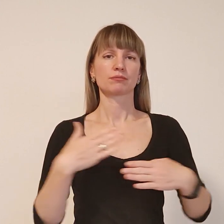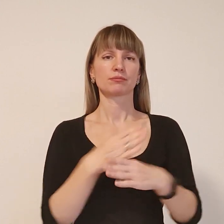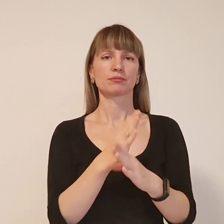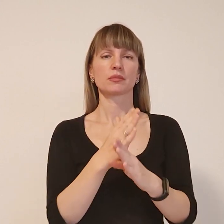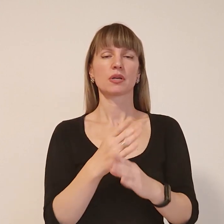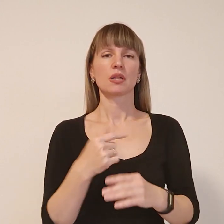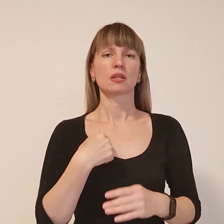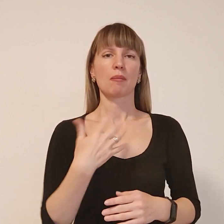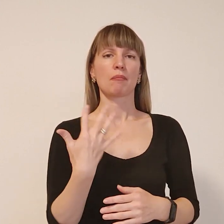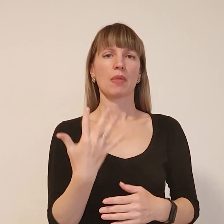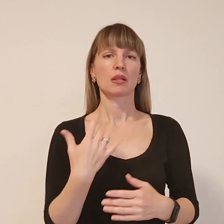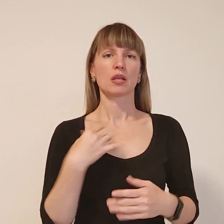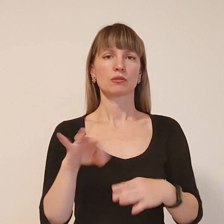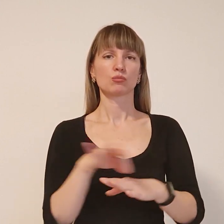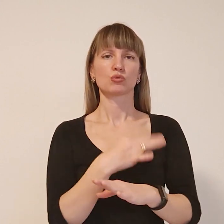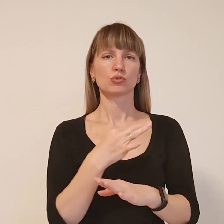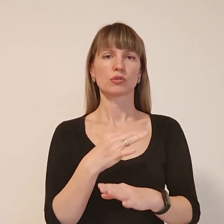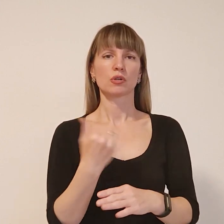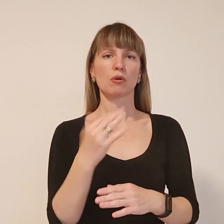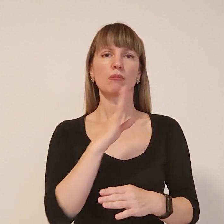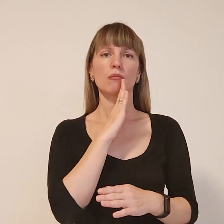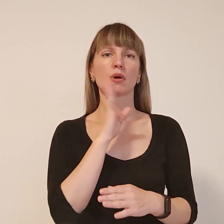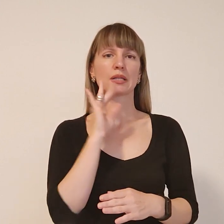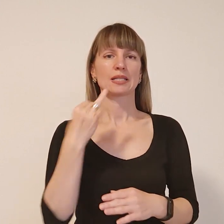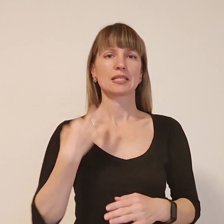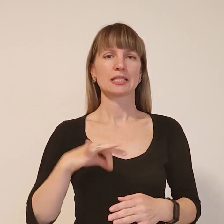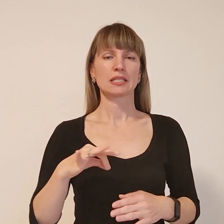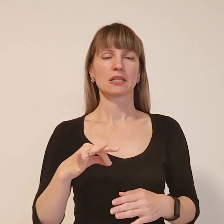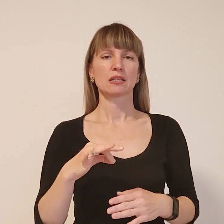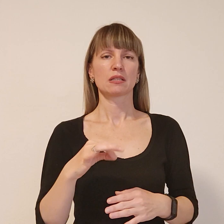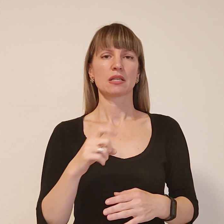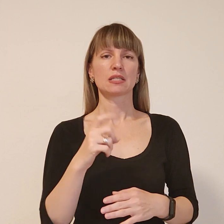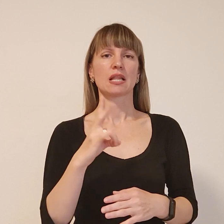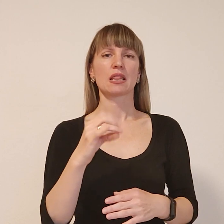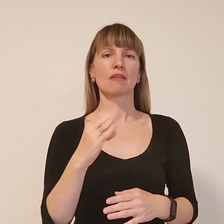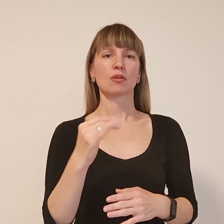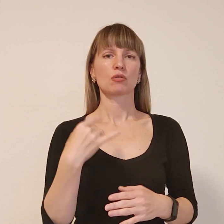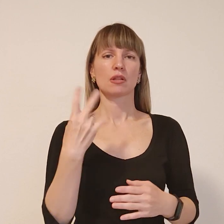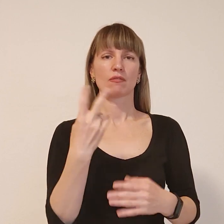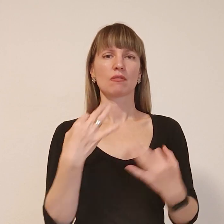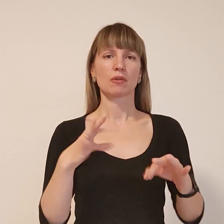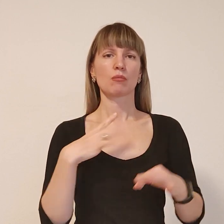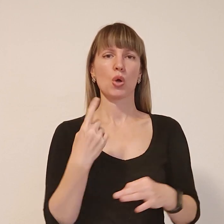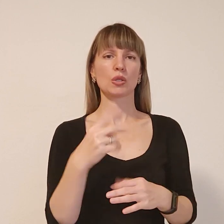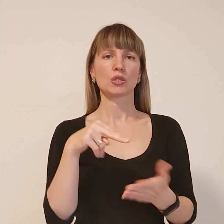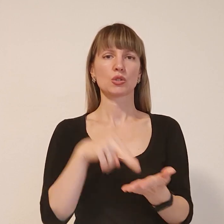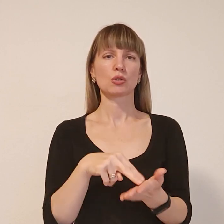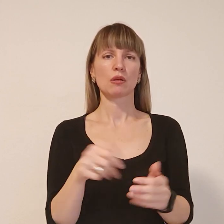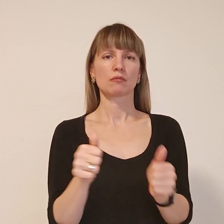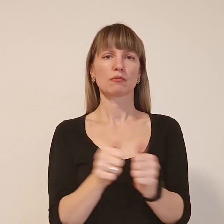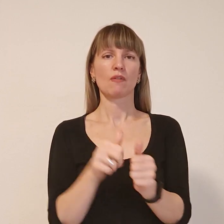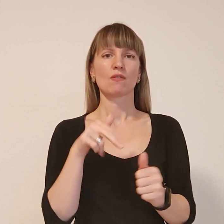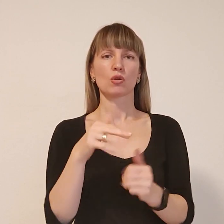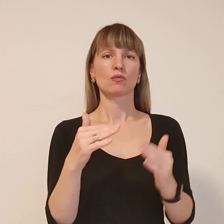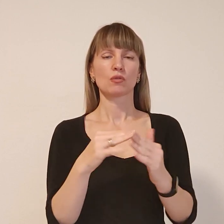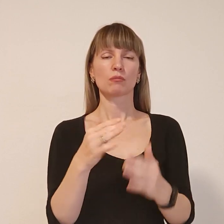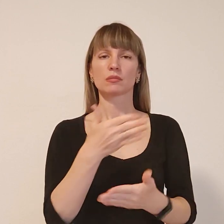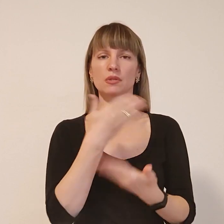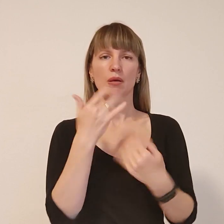Нас п'ятеро, я з чоловіком, його мати і син з навісткою. У нас дві автівки було, одна стояла під під'їздом, її немає. Ми пішки